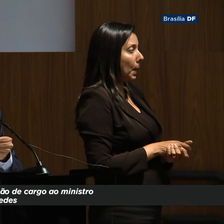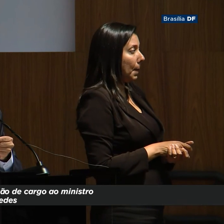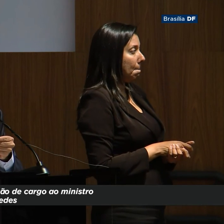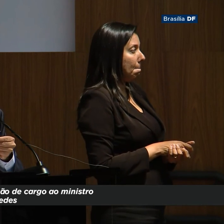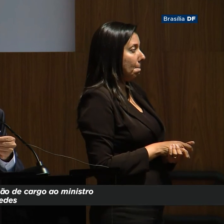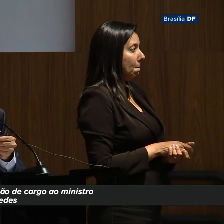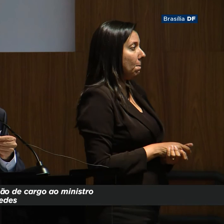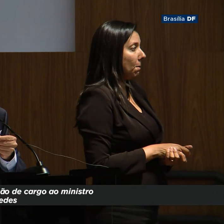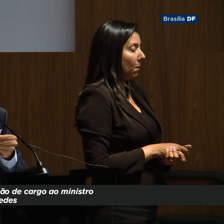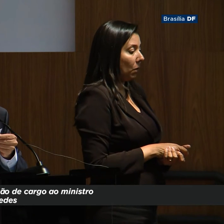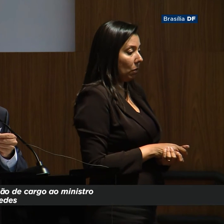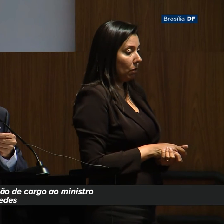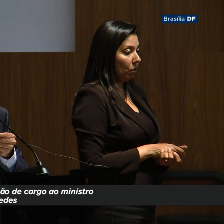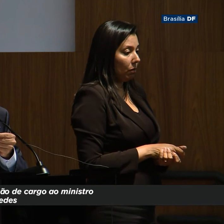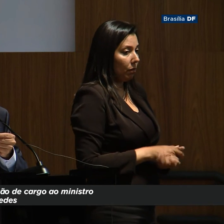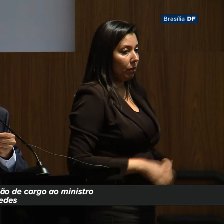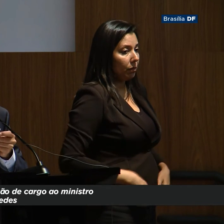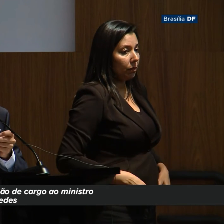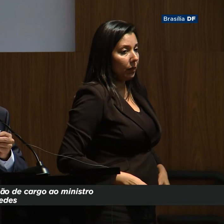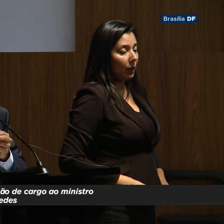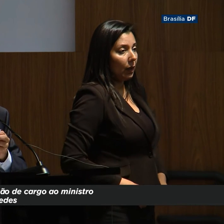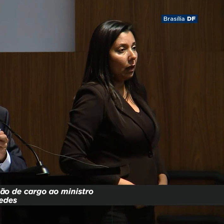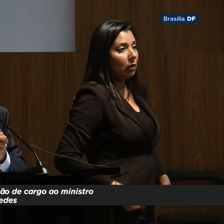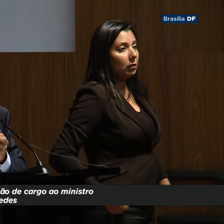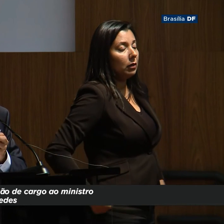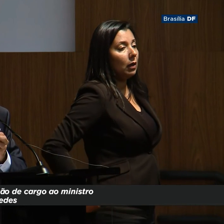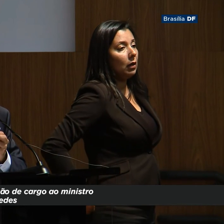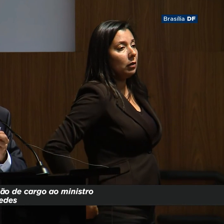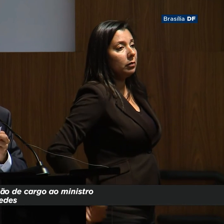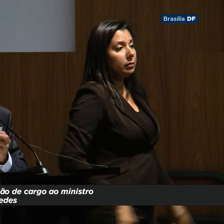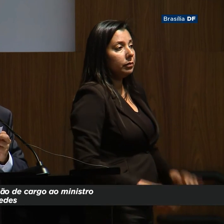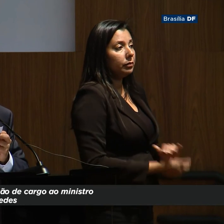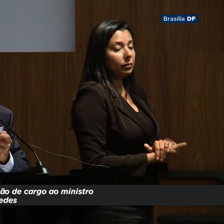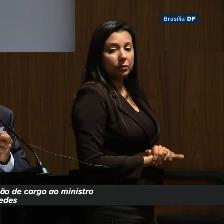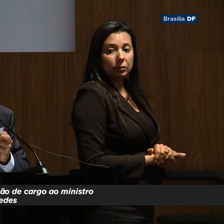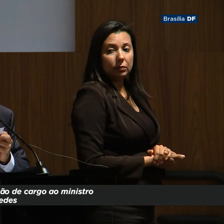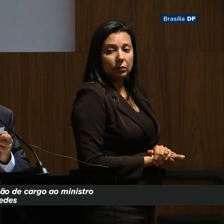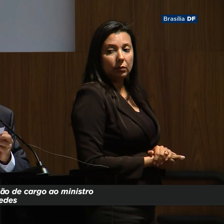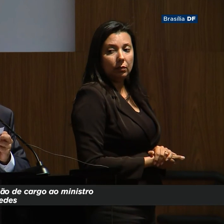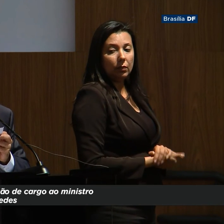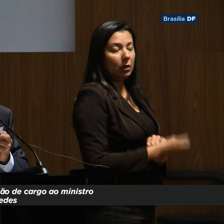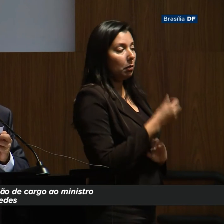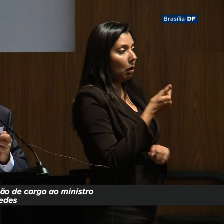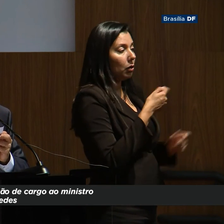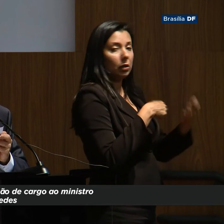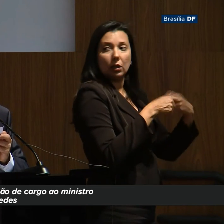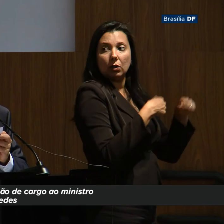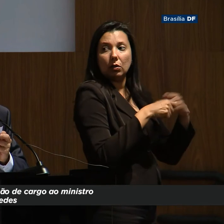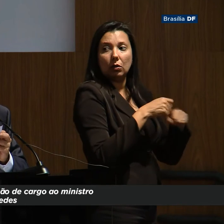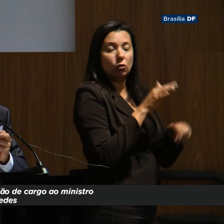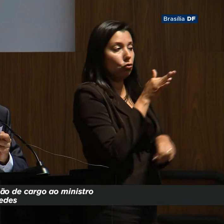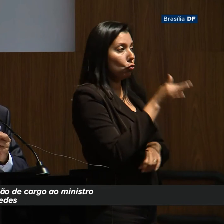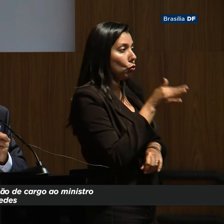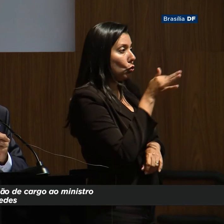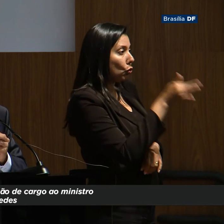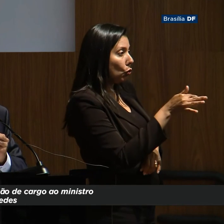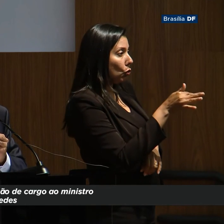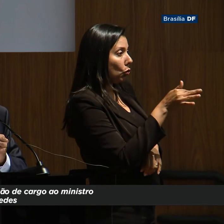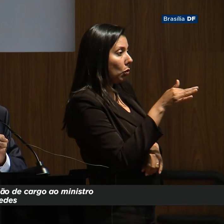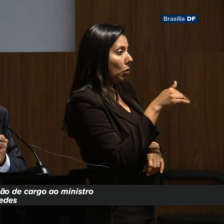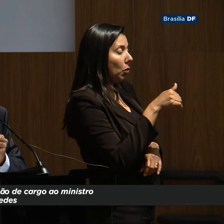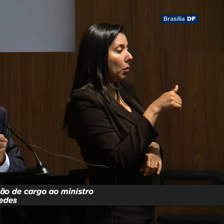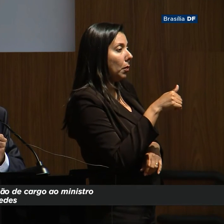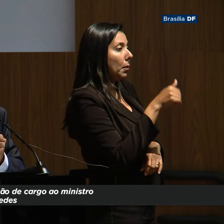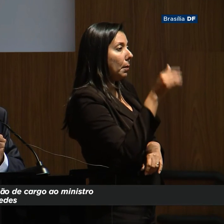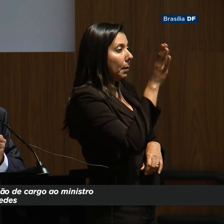eu tinha aqui o meu grande discurso, ambiente de negócio, gerações futuras, o mais Brasil,